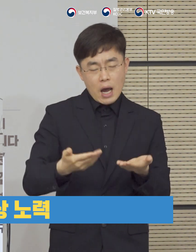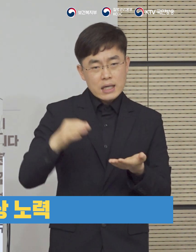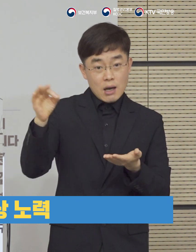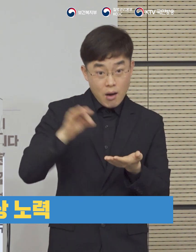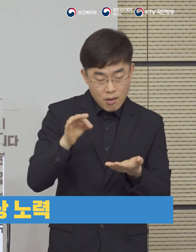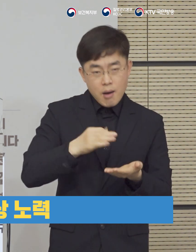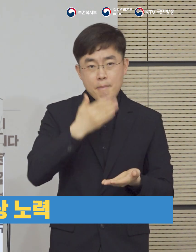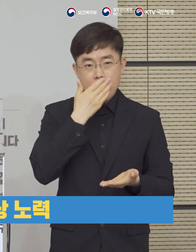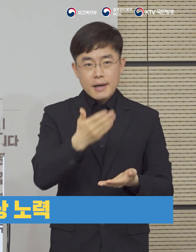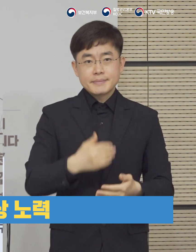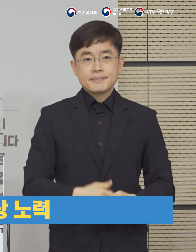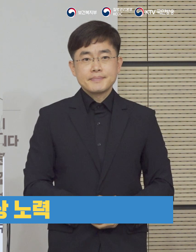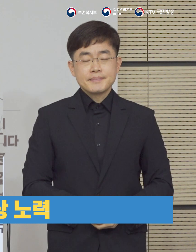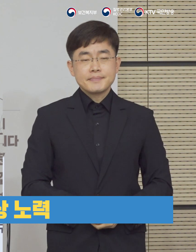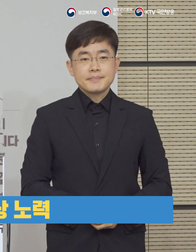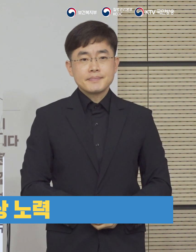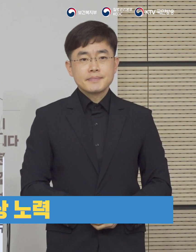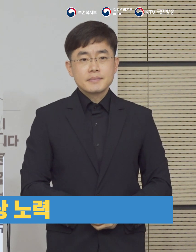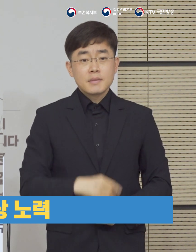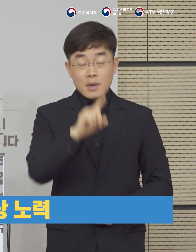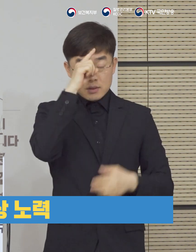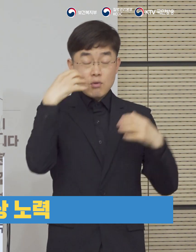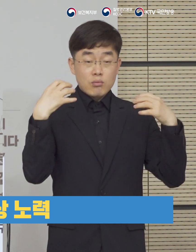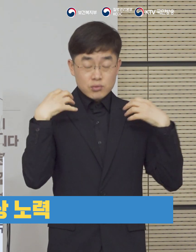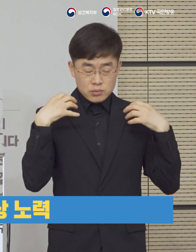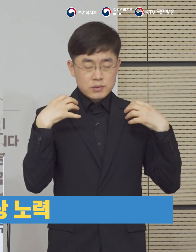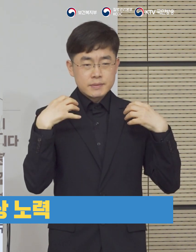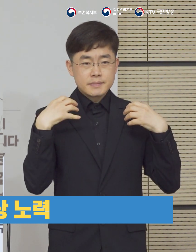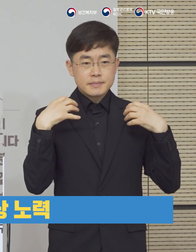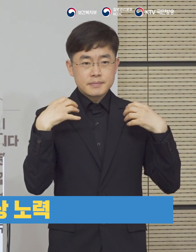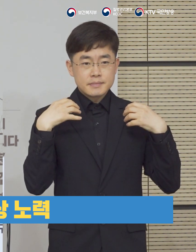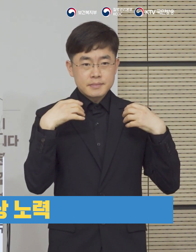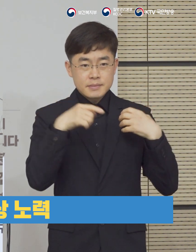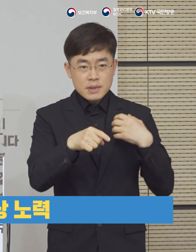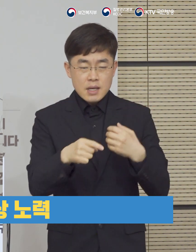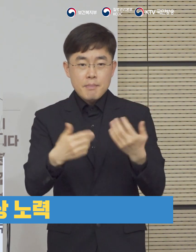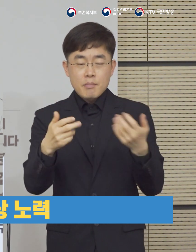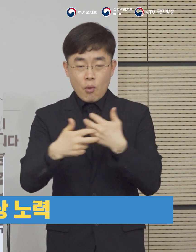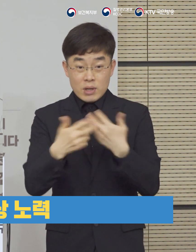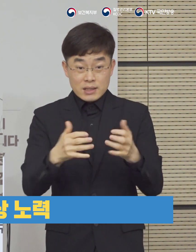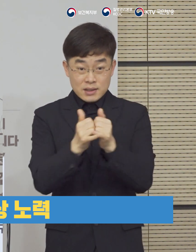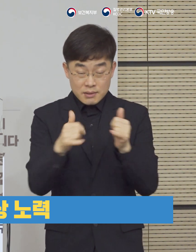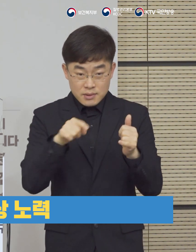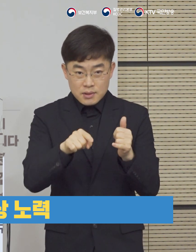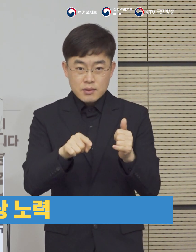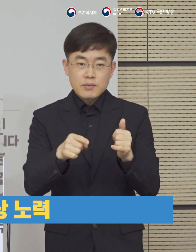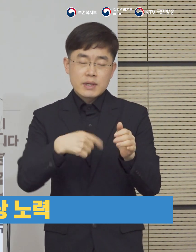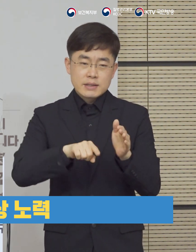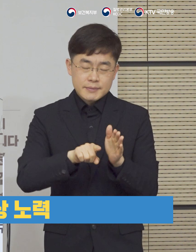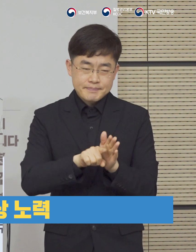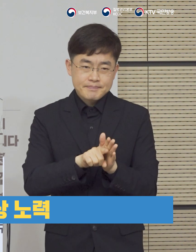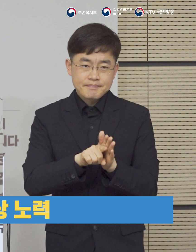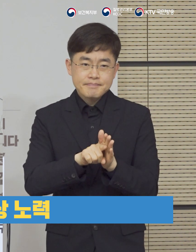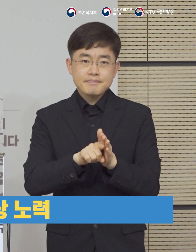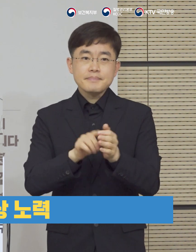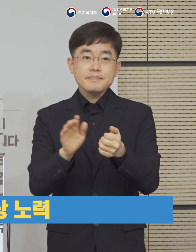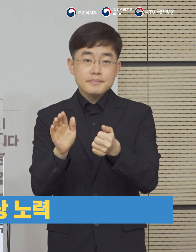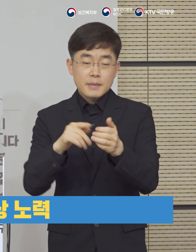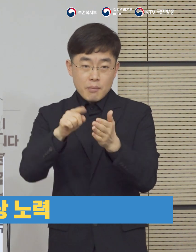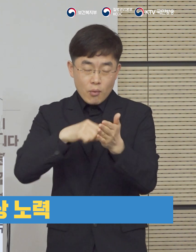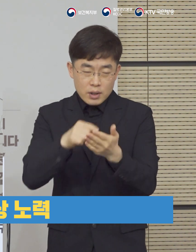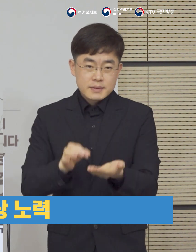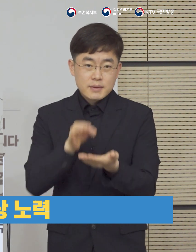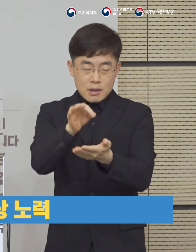급여 등에 따른 보상과 지원을 받으실 수 있습니다. 정부는 이외에도 이분들에 대한 예우와